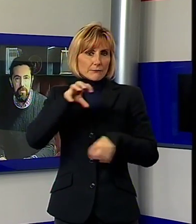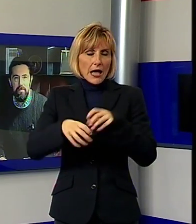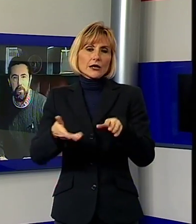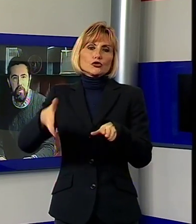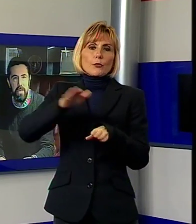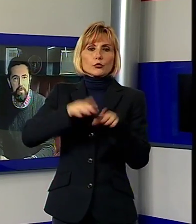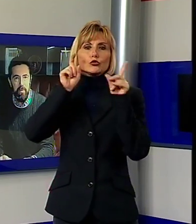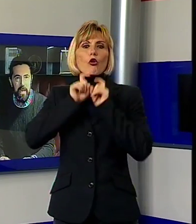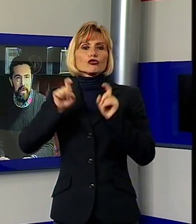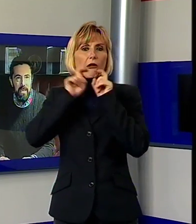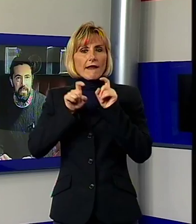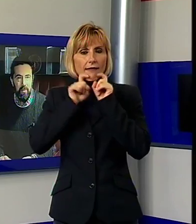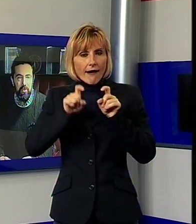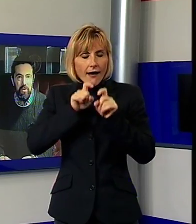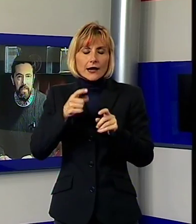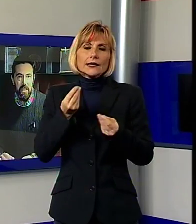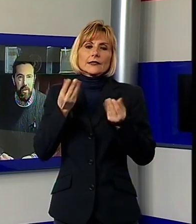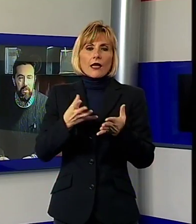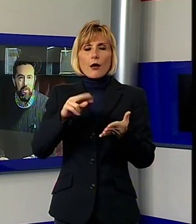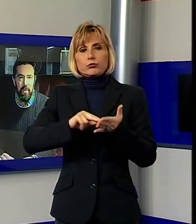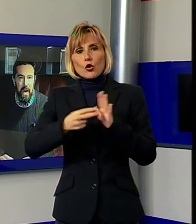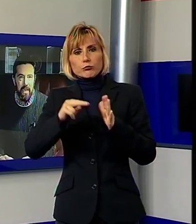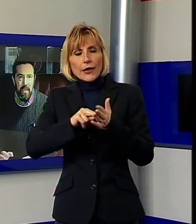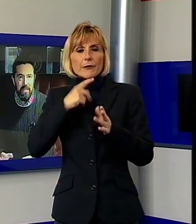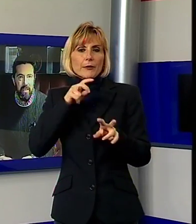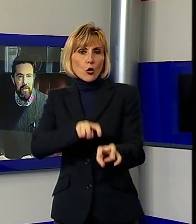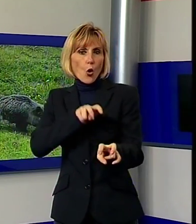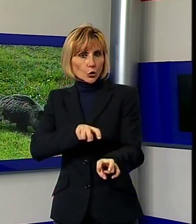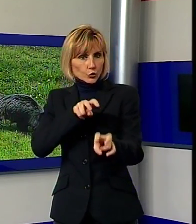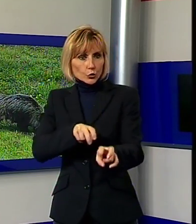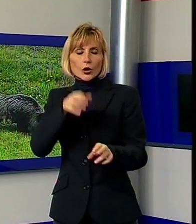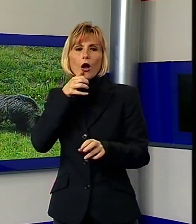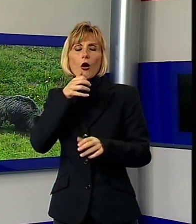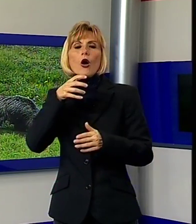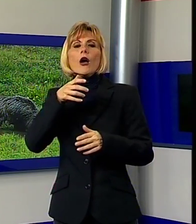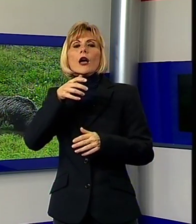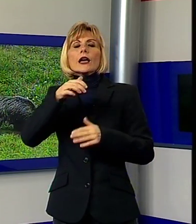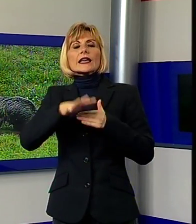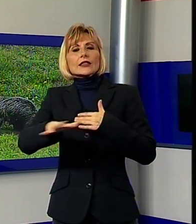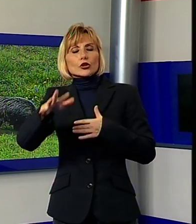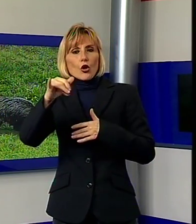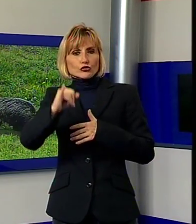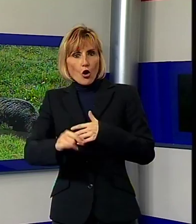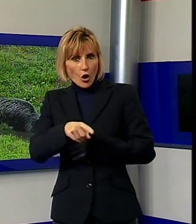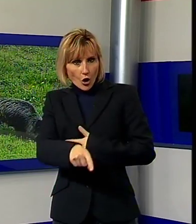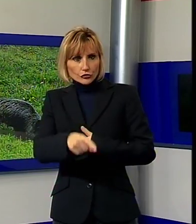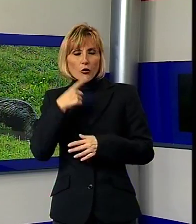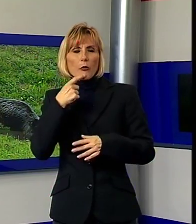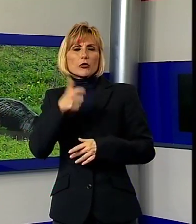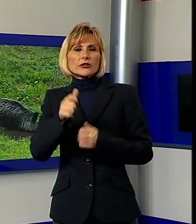provocato problemi, sia da un punto di vista delle culture, ma anche dell'assetto idrogeologico, perché vanno a distruggere e arare quello che è il territorio, che